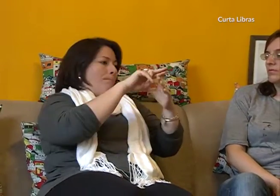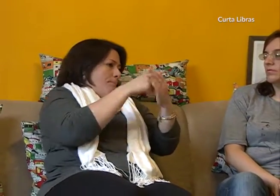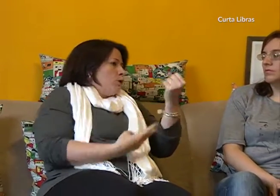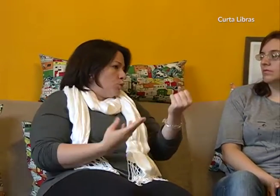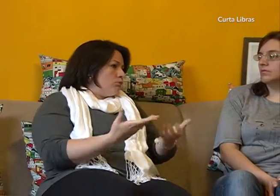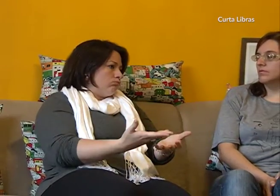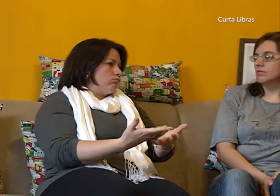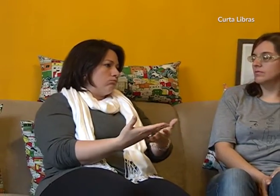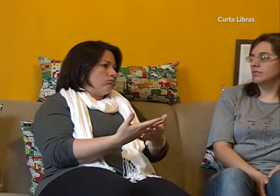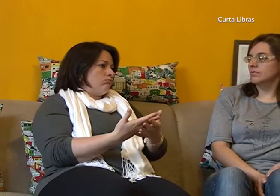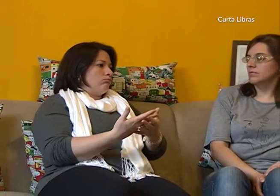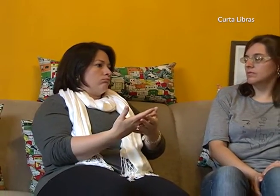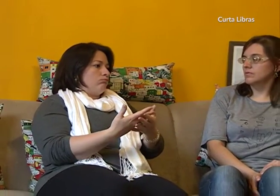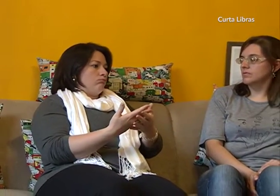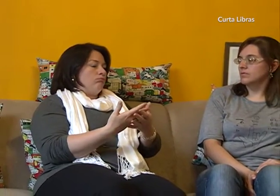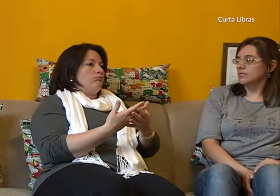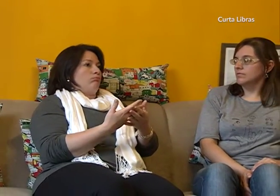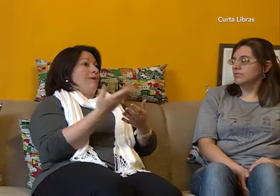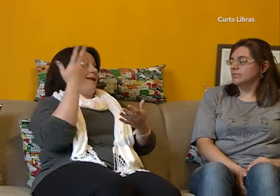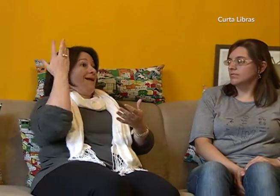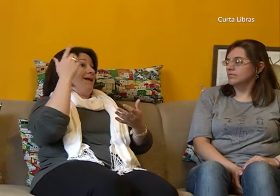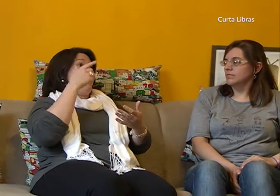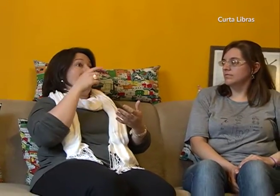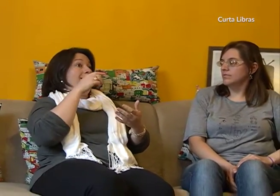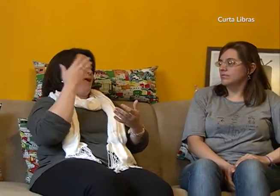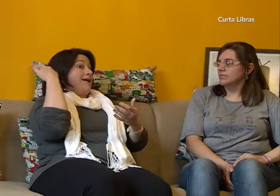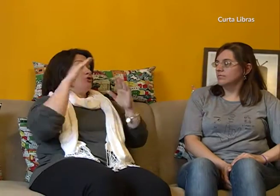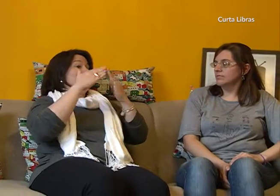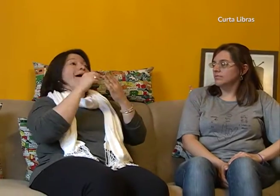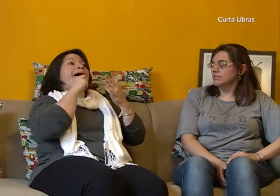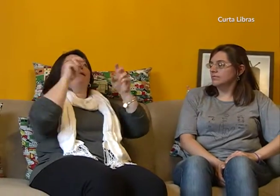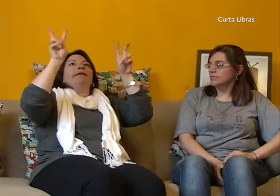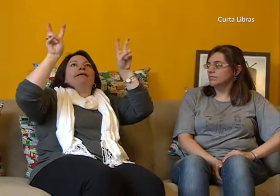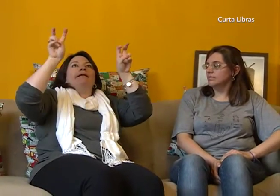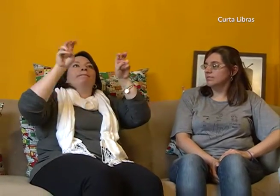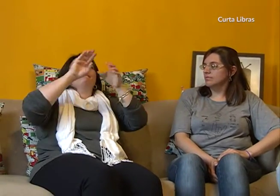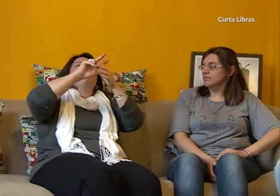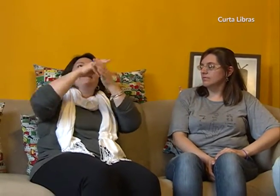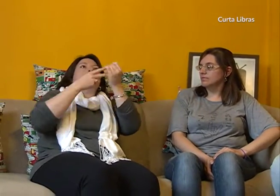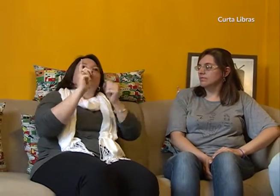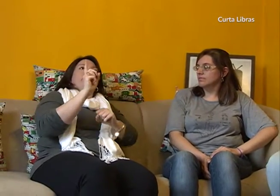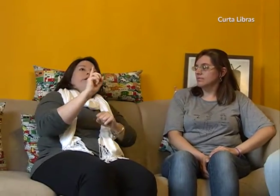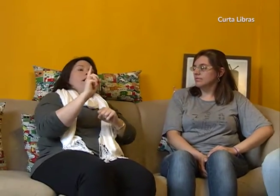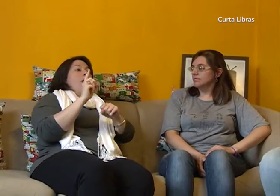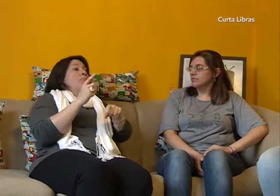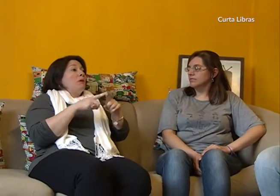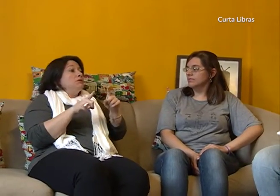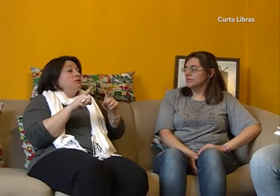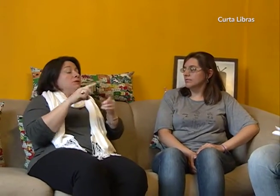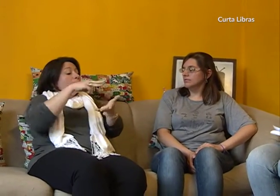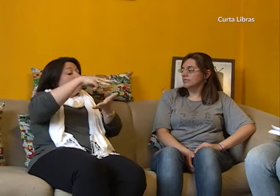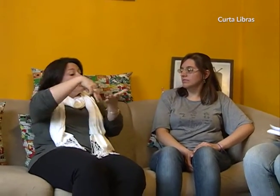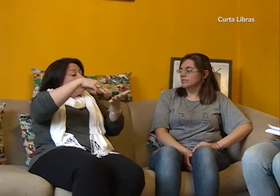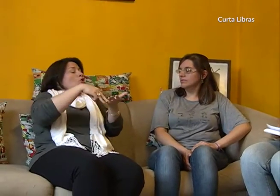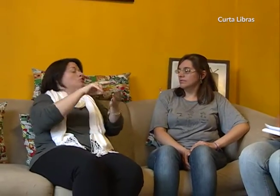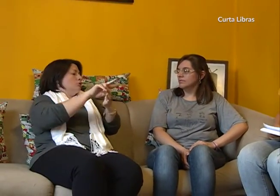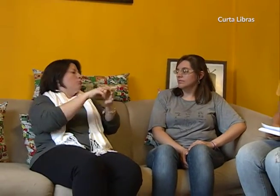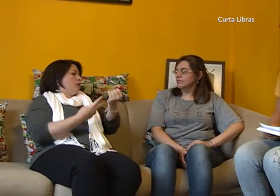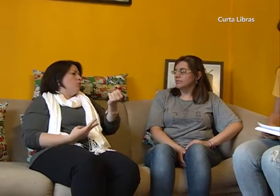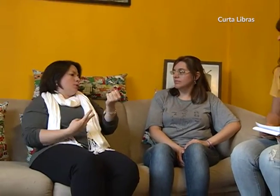Sempre foi na escola bilingüe. Antes não existia esse termo. Bilinguismo. Mas a metodologia era